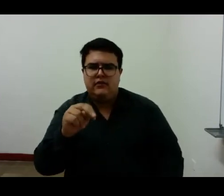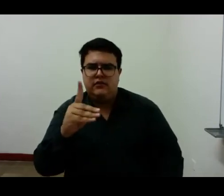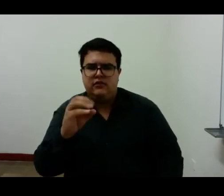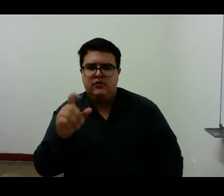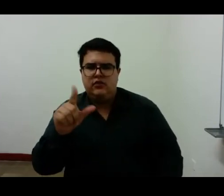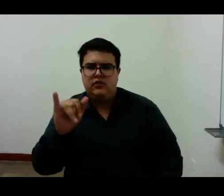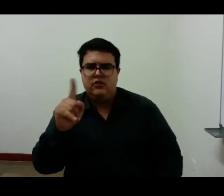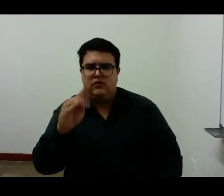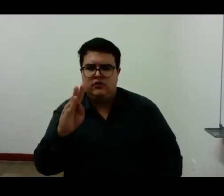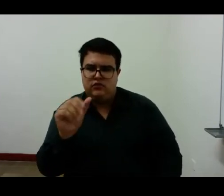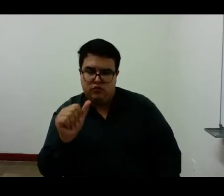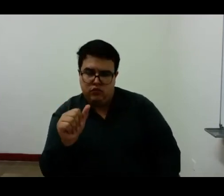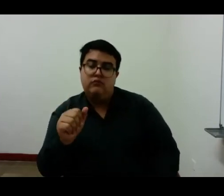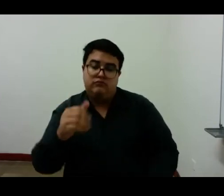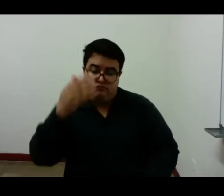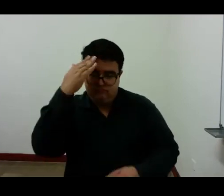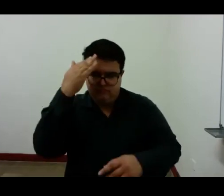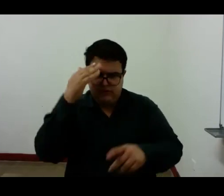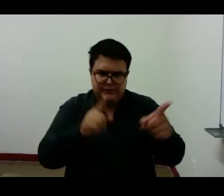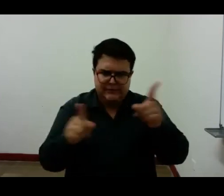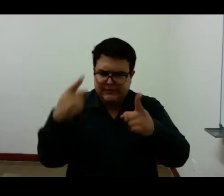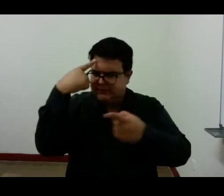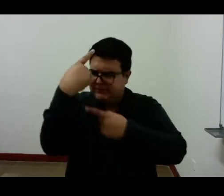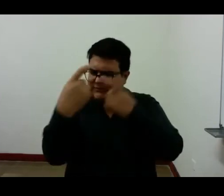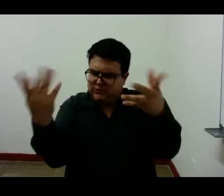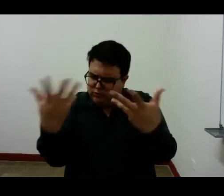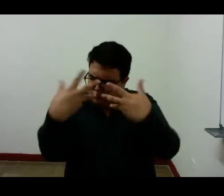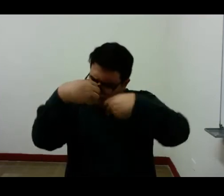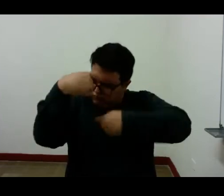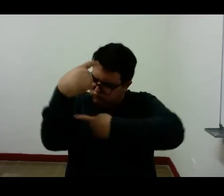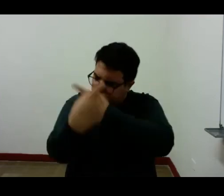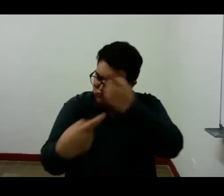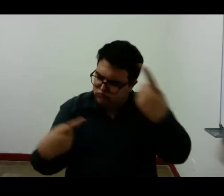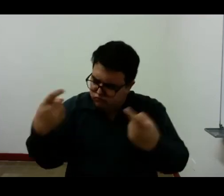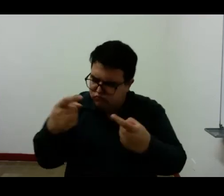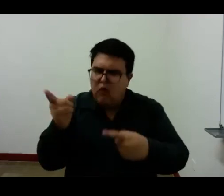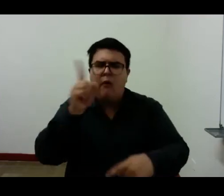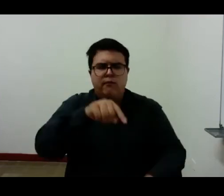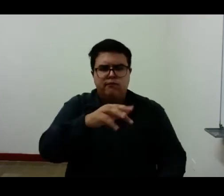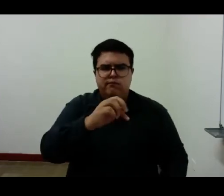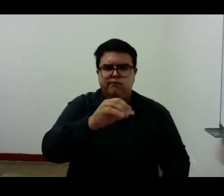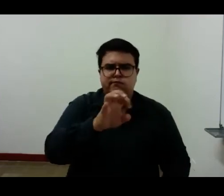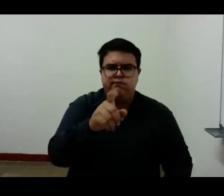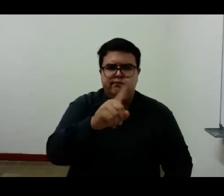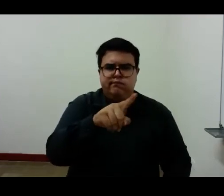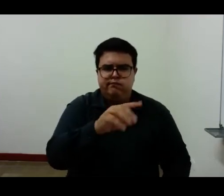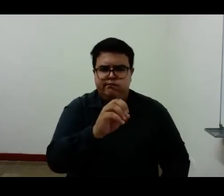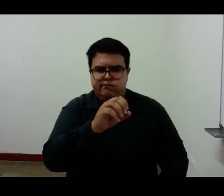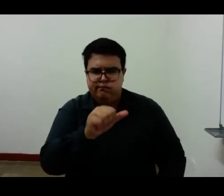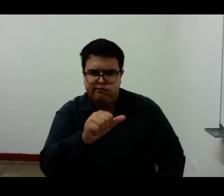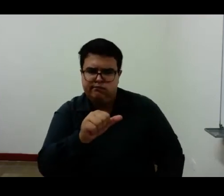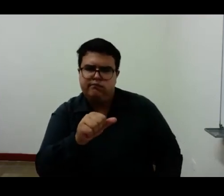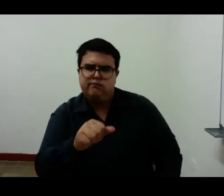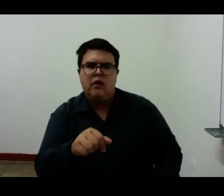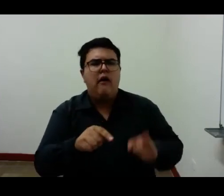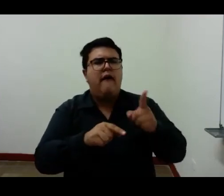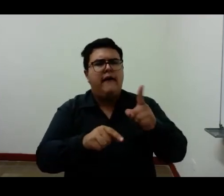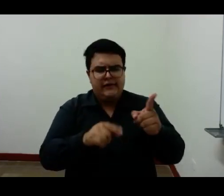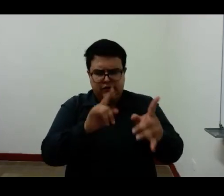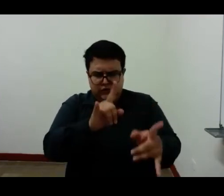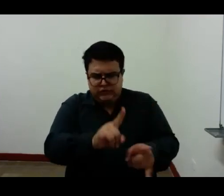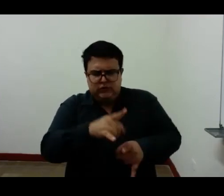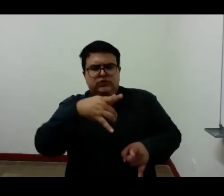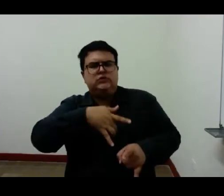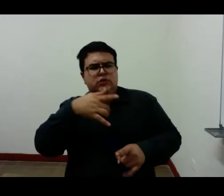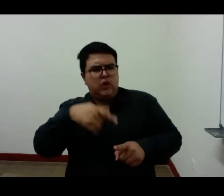es un semi-heterónimo de Fernando Pessoa porque se parece a